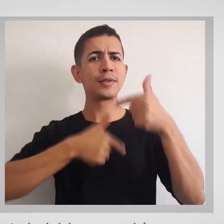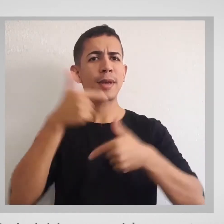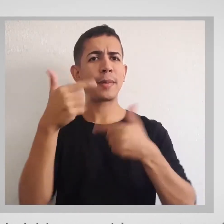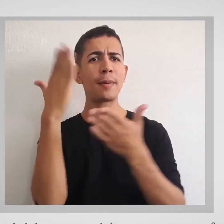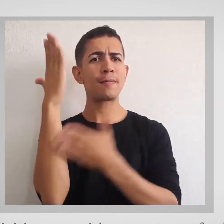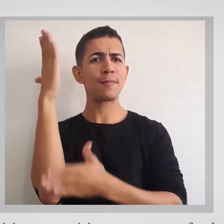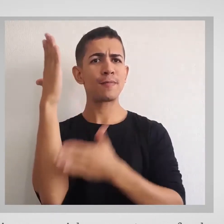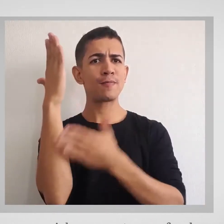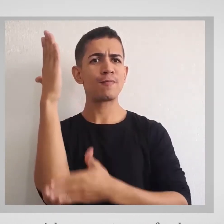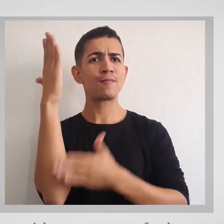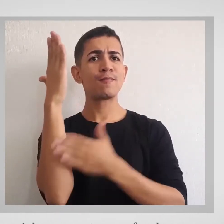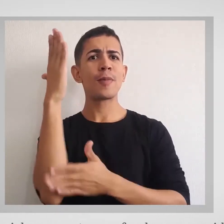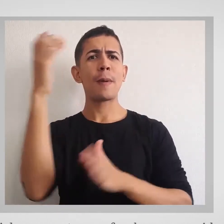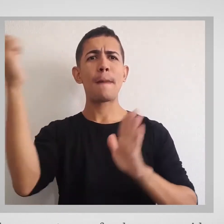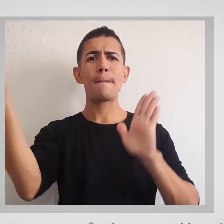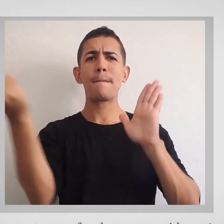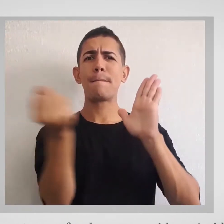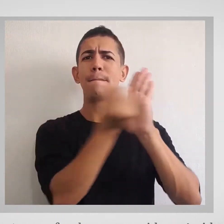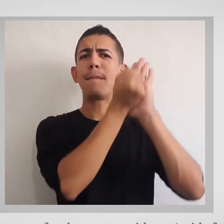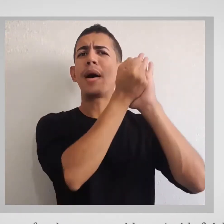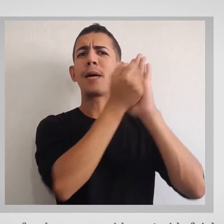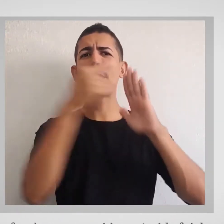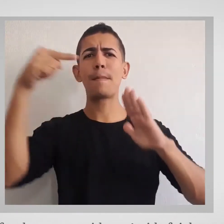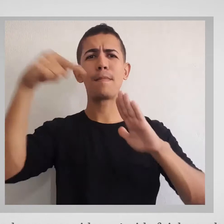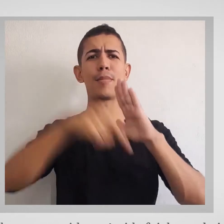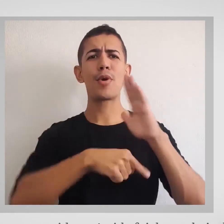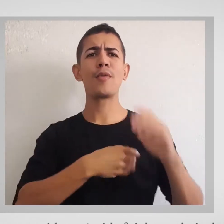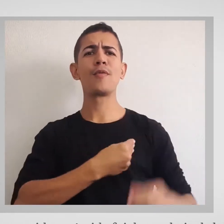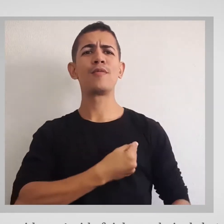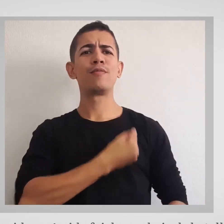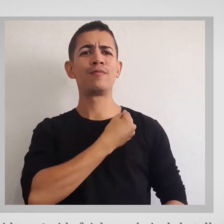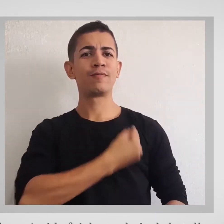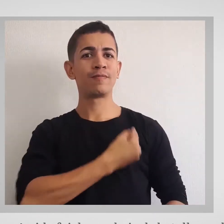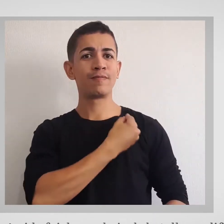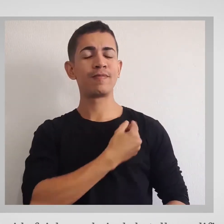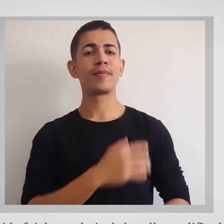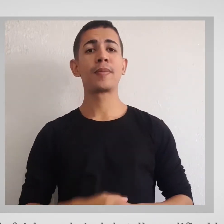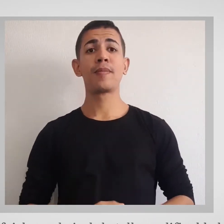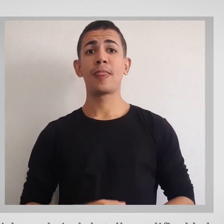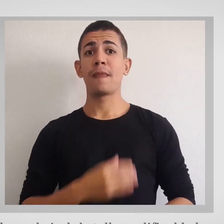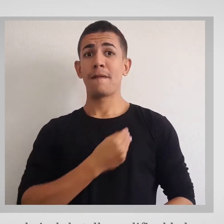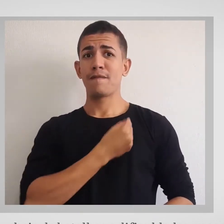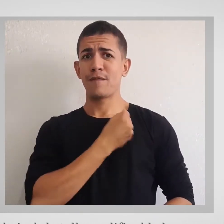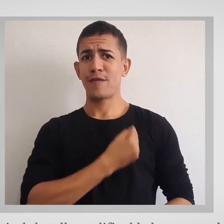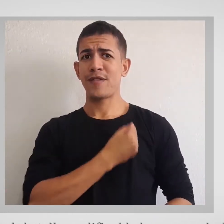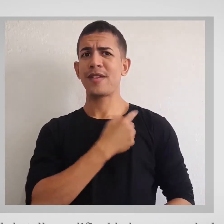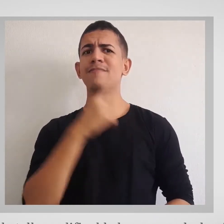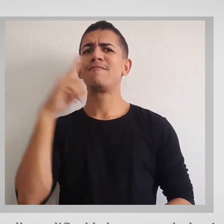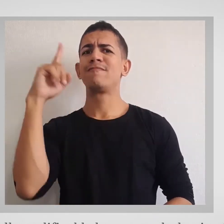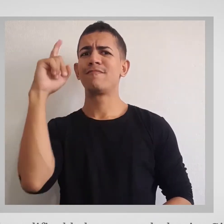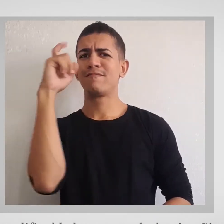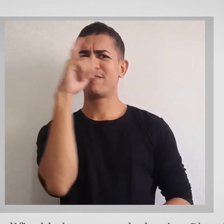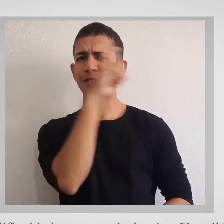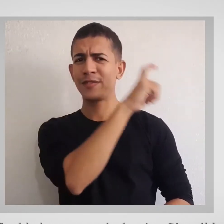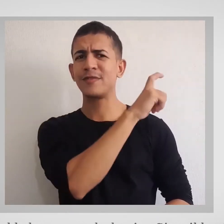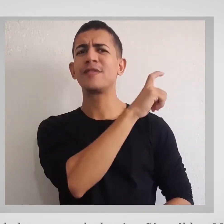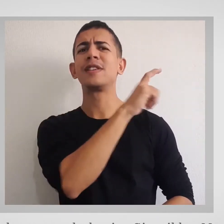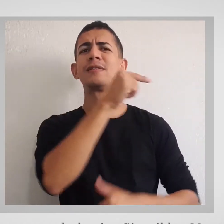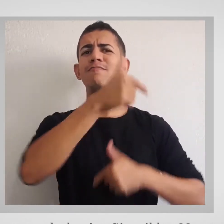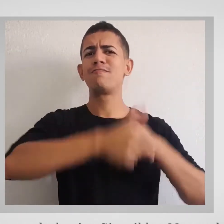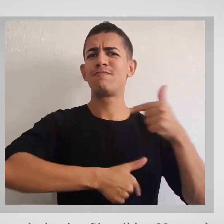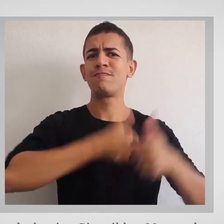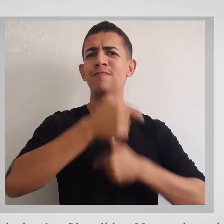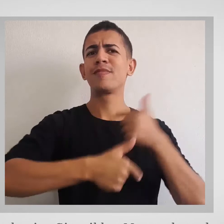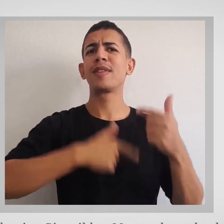iniciaram um ciclo marcante e profundo em suas vidas. A vida foi dura, cheia de batalhas e dificuldades, mas